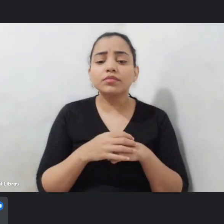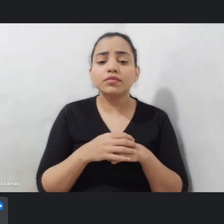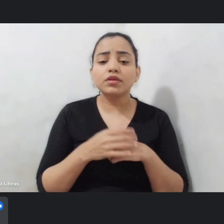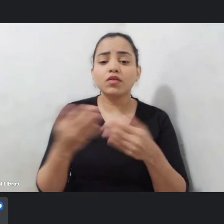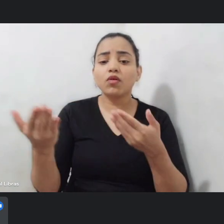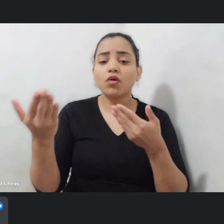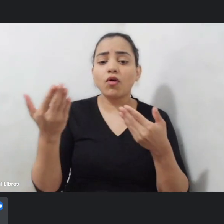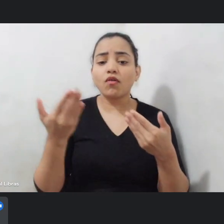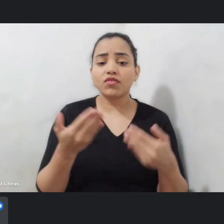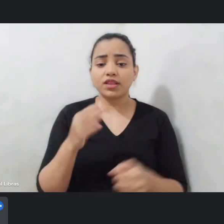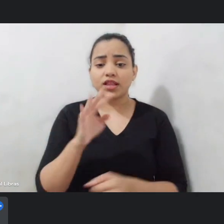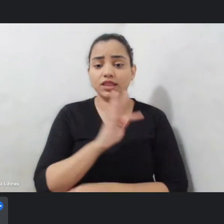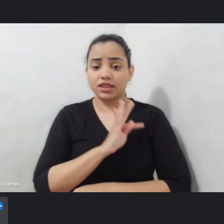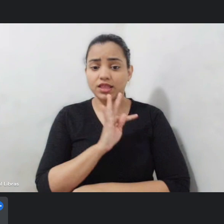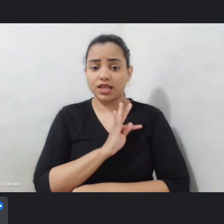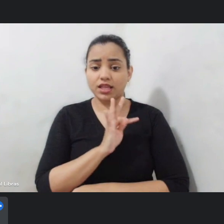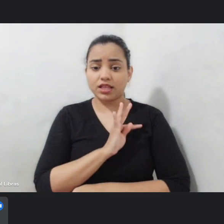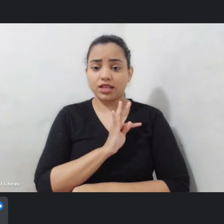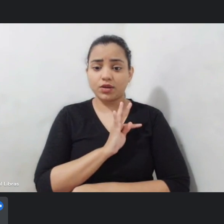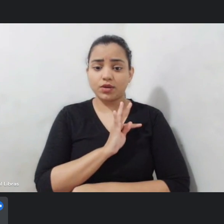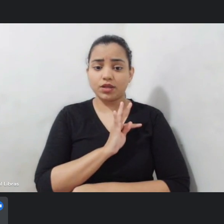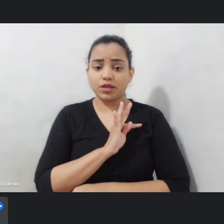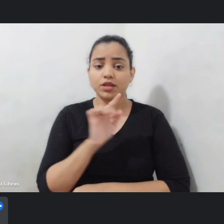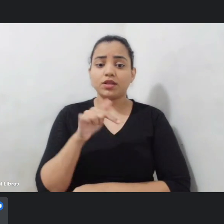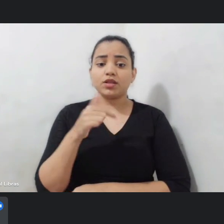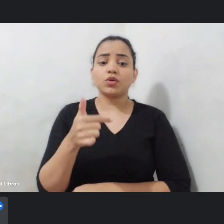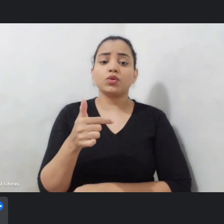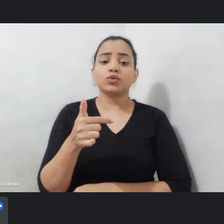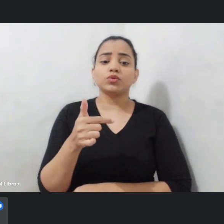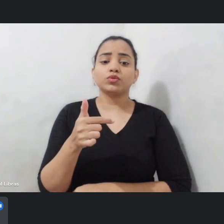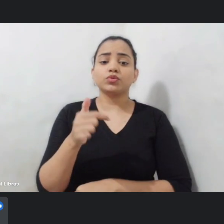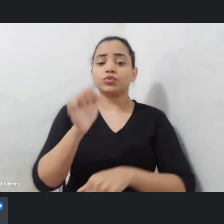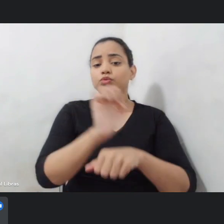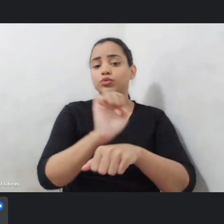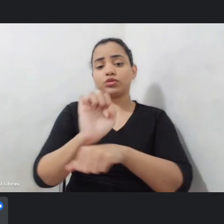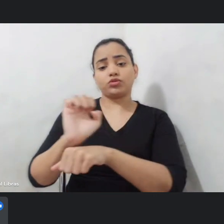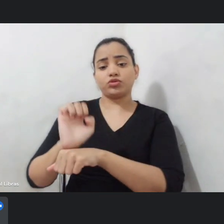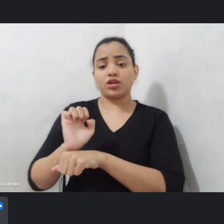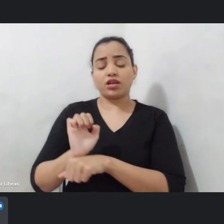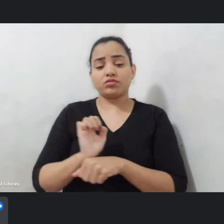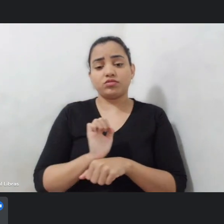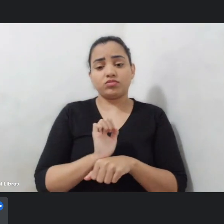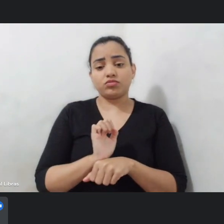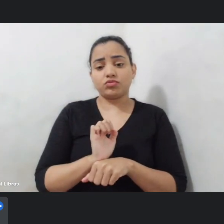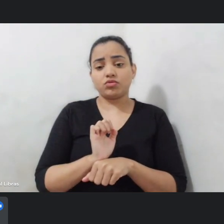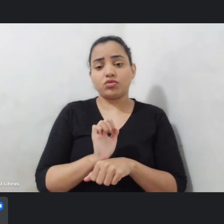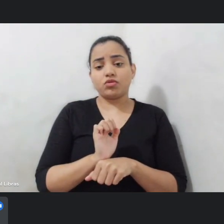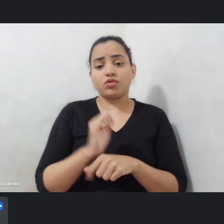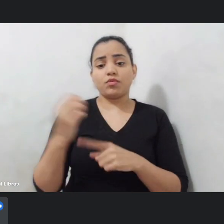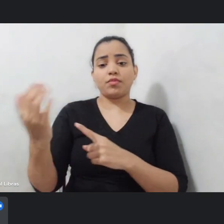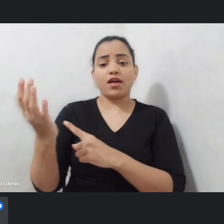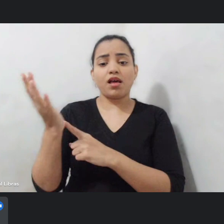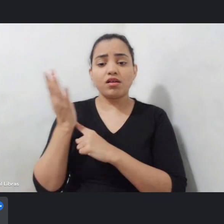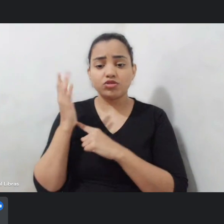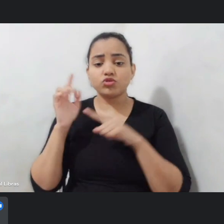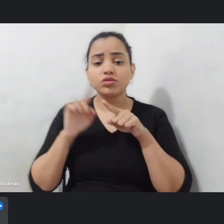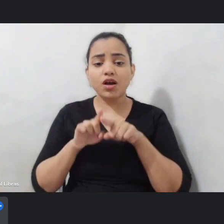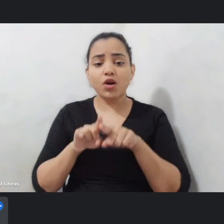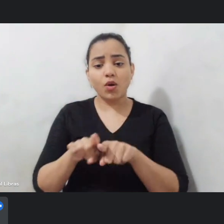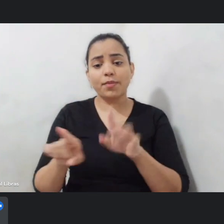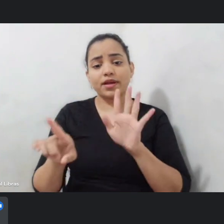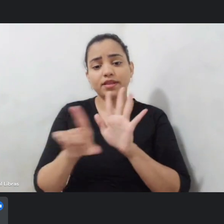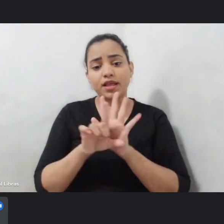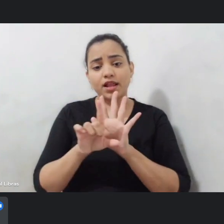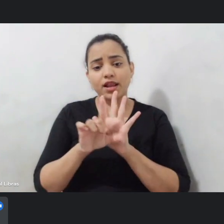técnicos de outros outros outros estados para nós nos acompanhar nessa lei porque